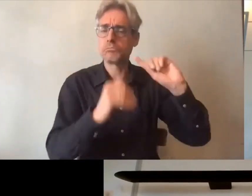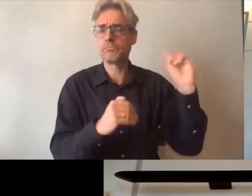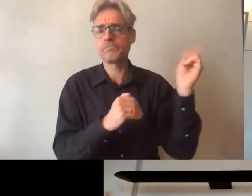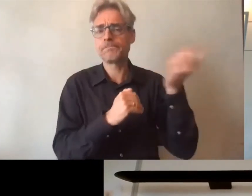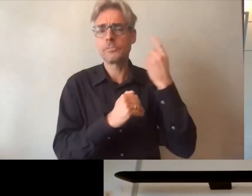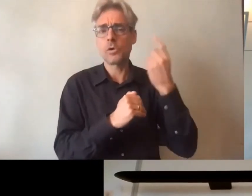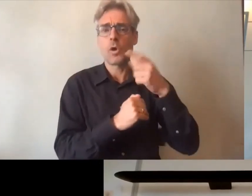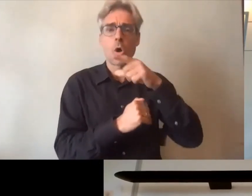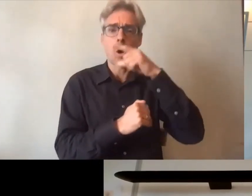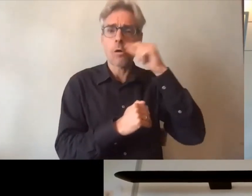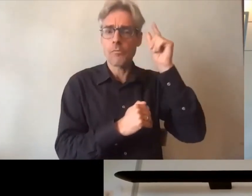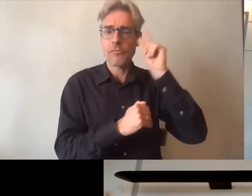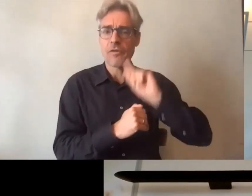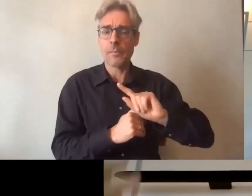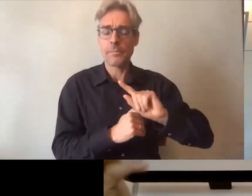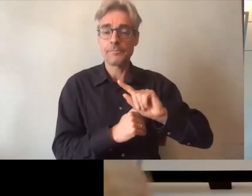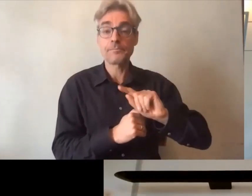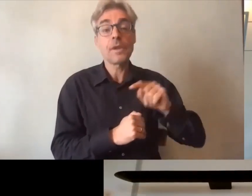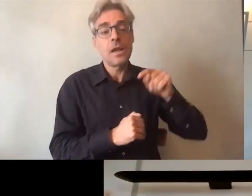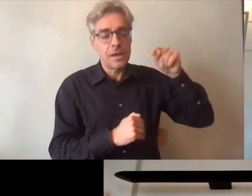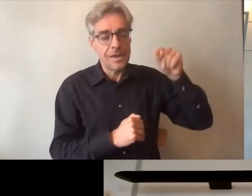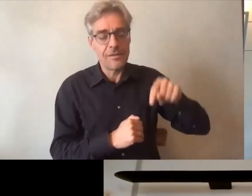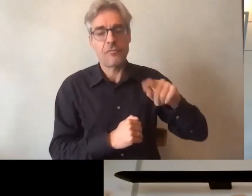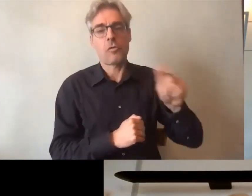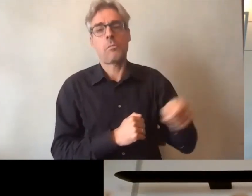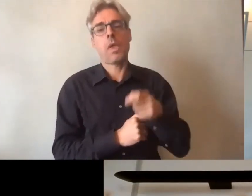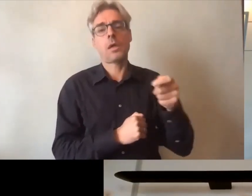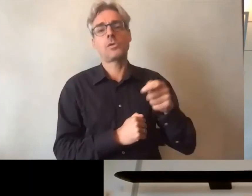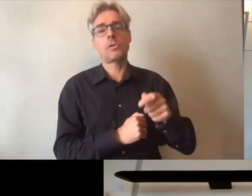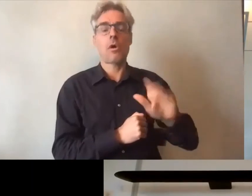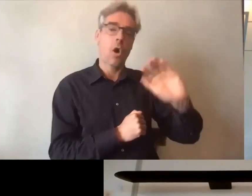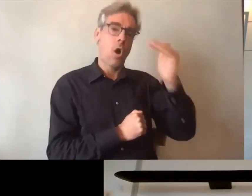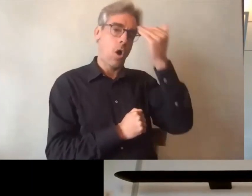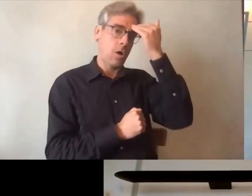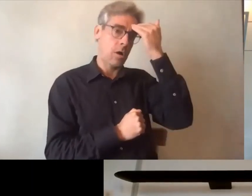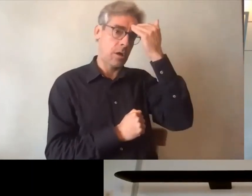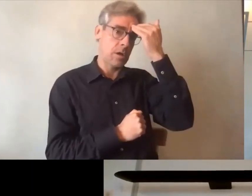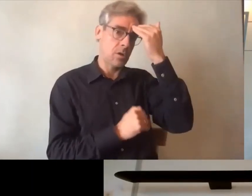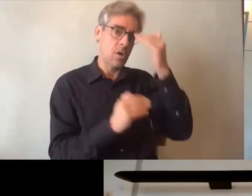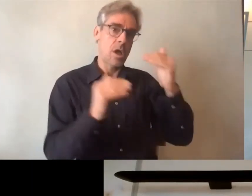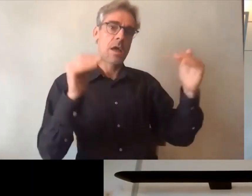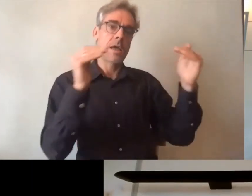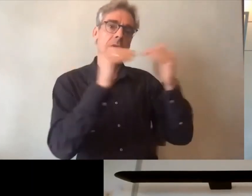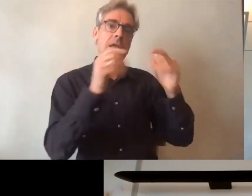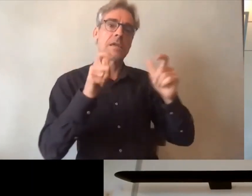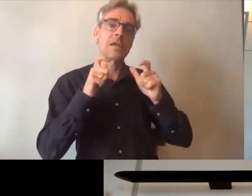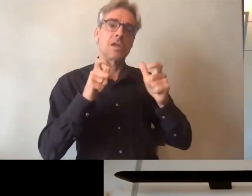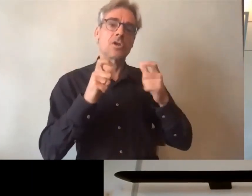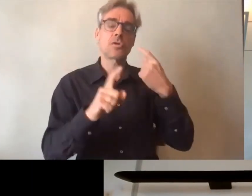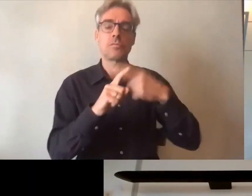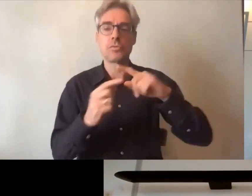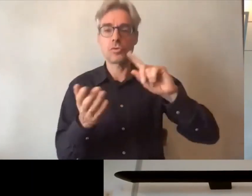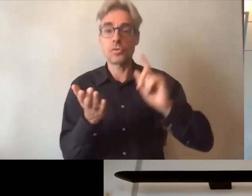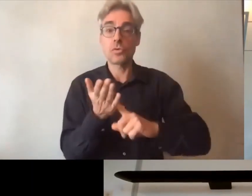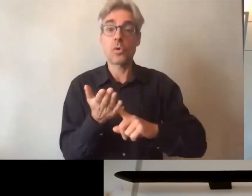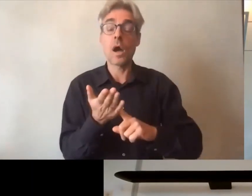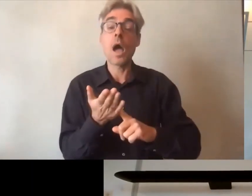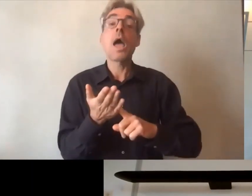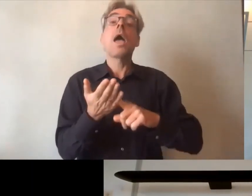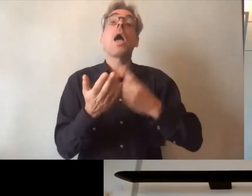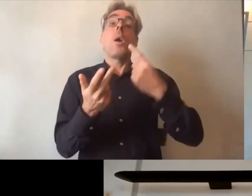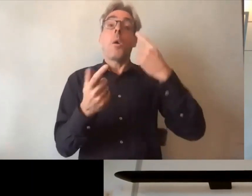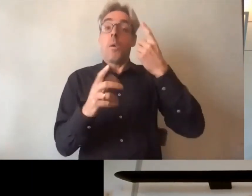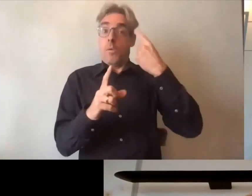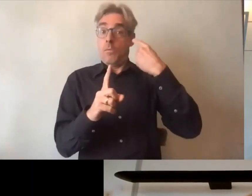citoyen doivent évidemment se voir reconnaître l'égalité de leur chance et de leur droit mais au-delà